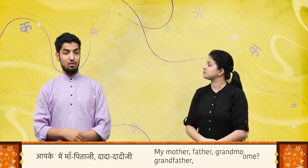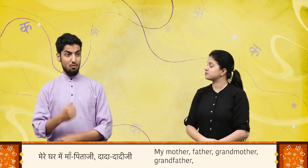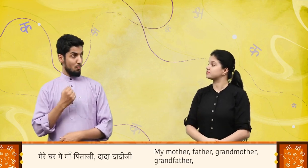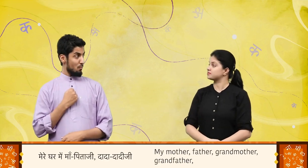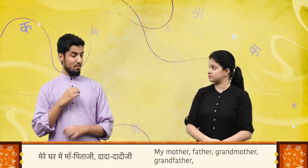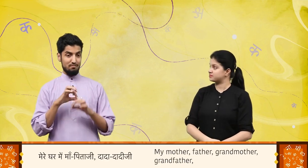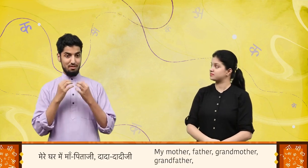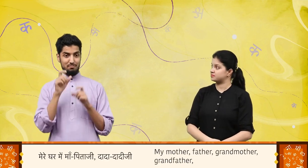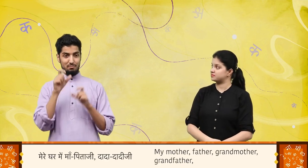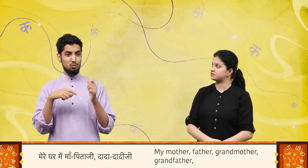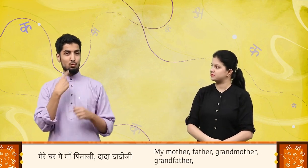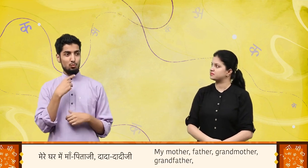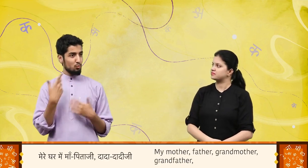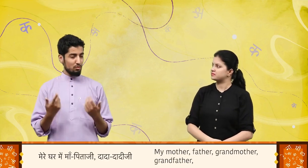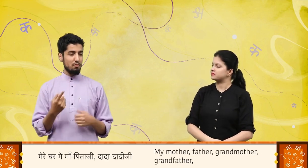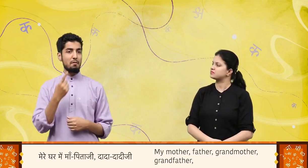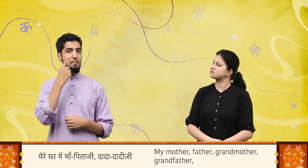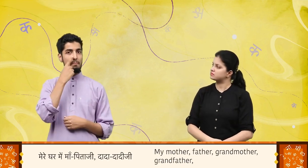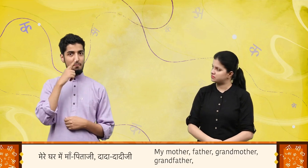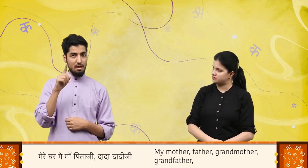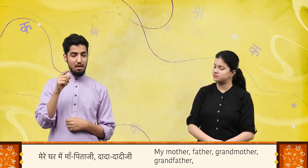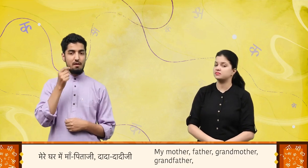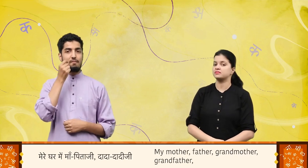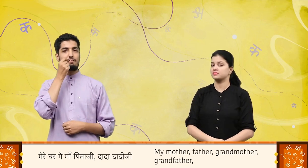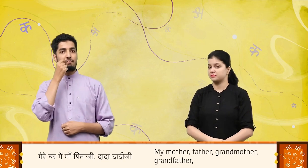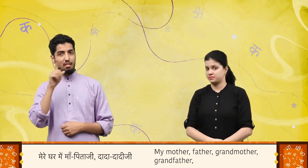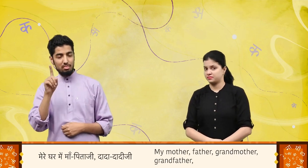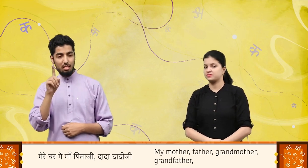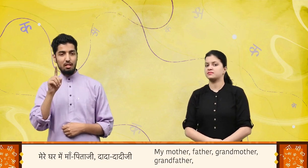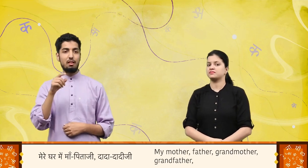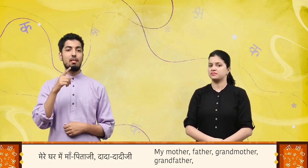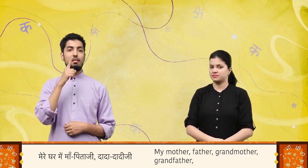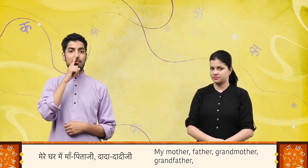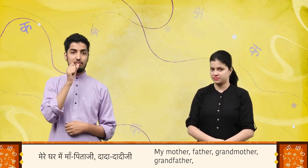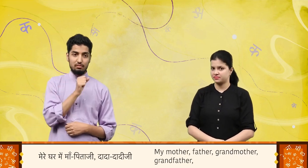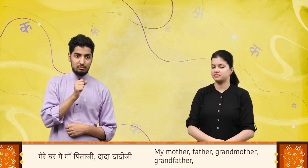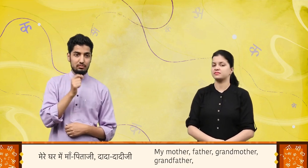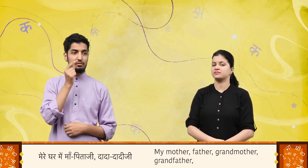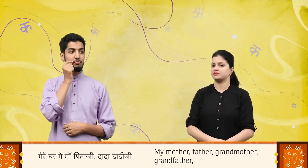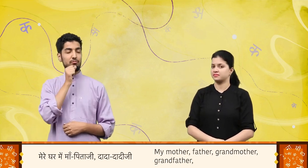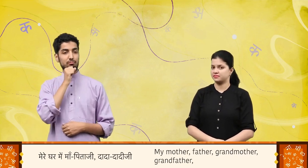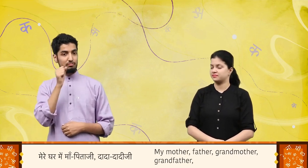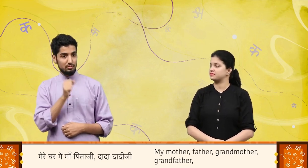मेरे घर में मा पिता जी, दादा दादे जी,